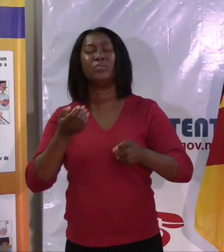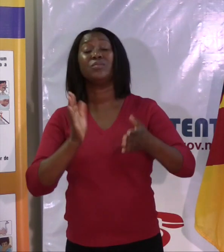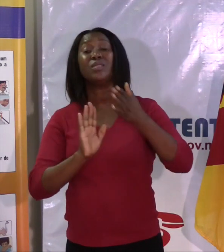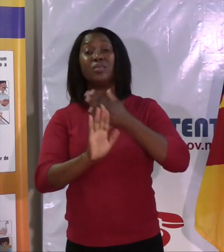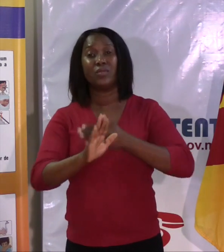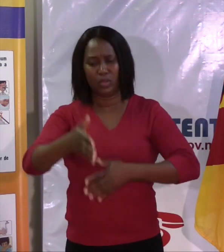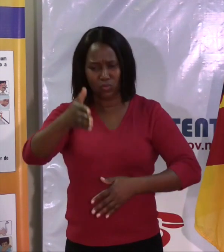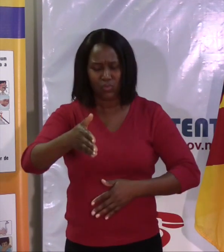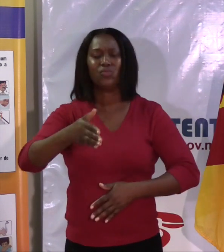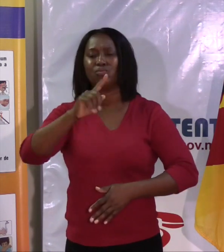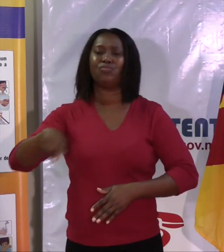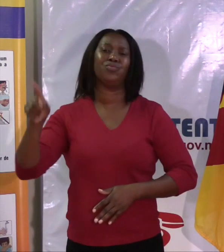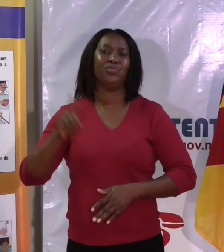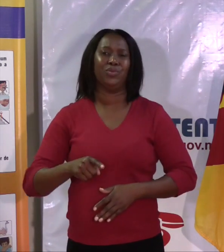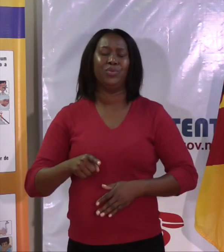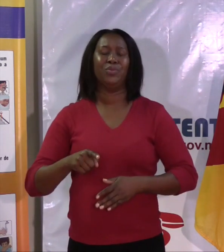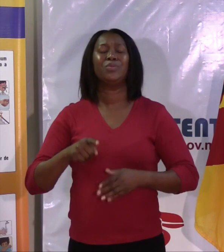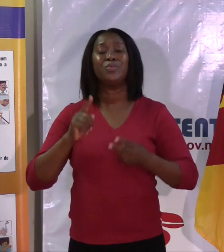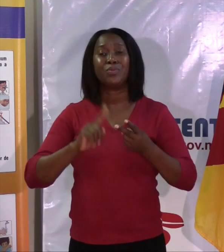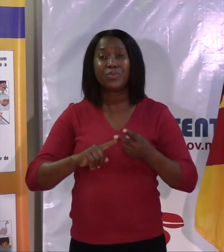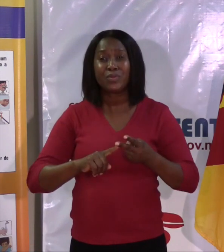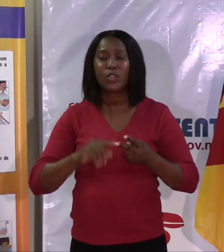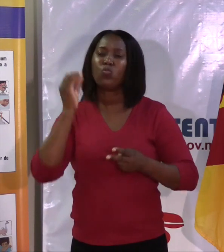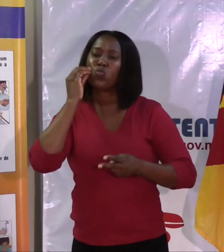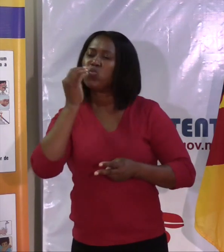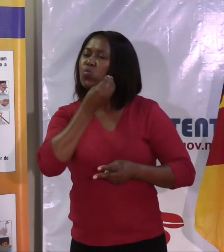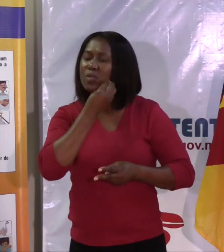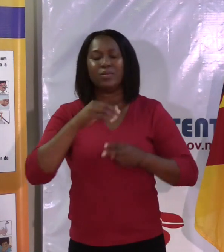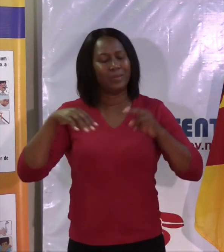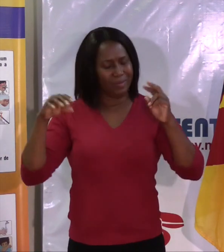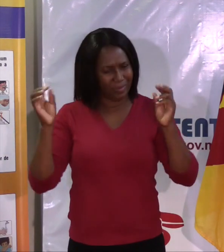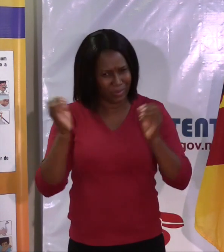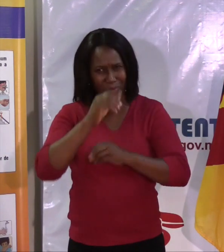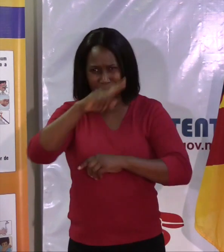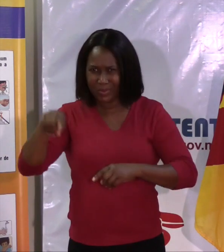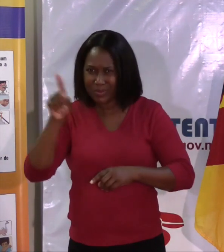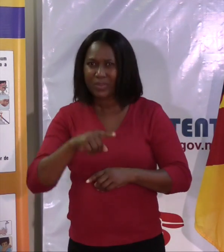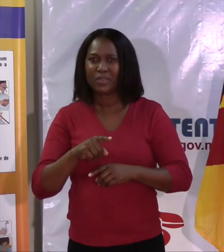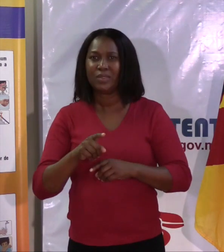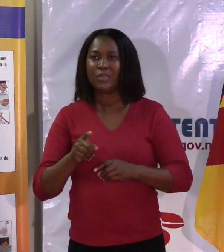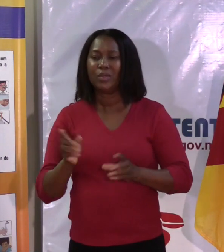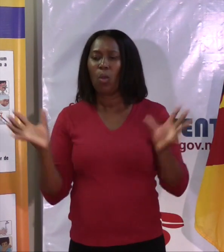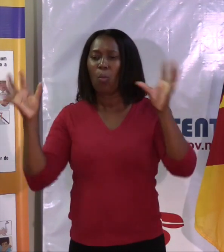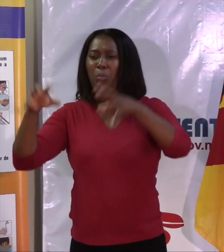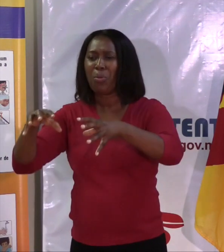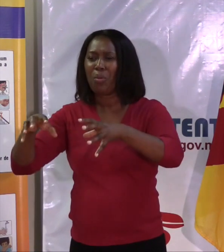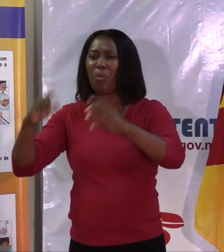apertar a mão, temos que evitar dar um beijinho, temos que evitar nas concentrações de mais de 50 pessoas. E eu